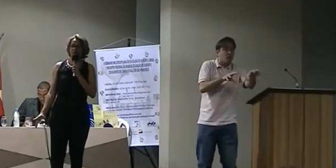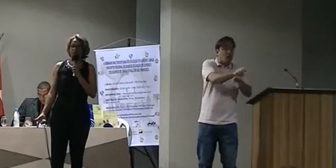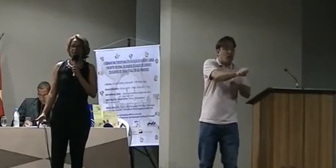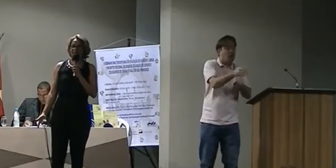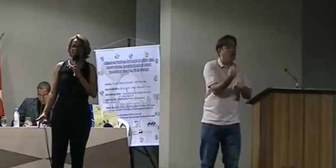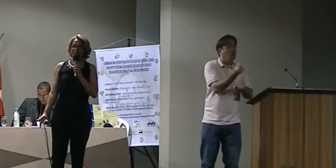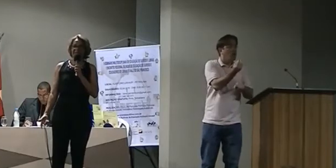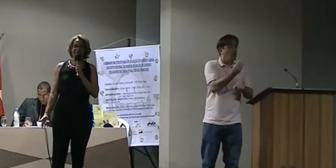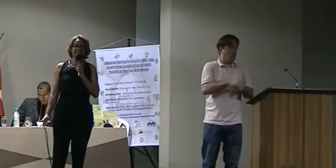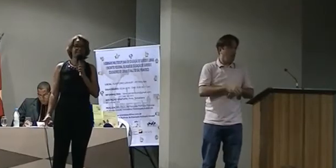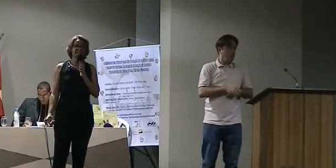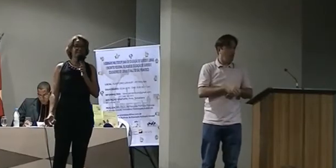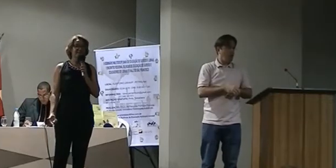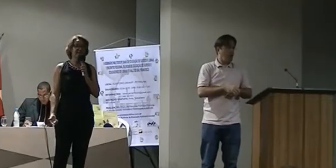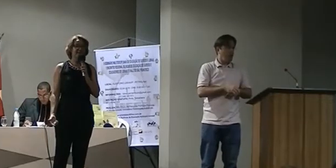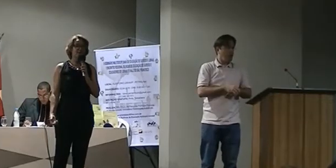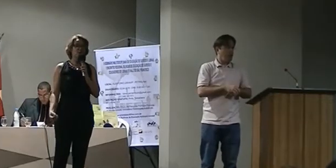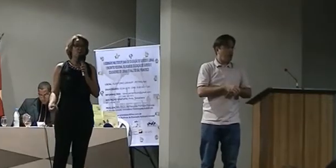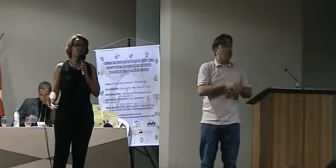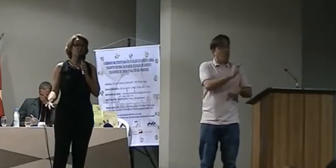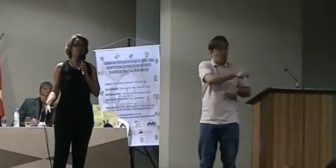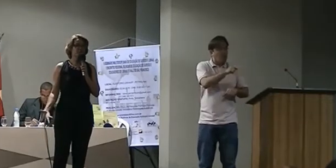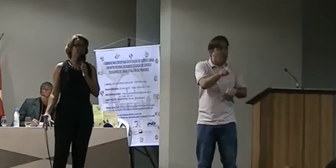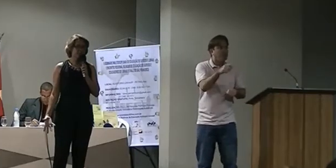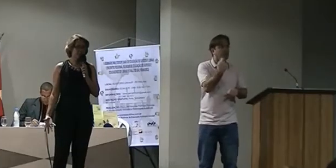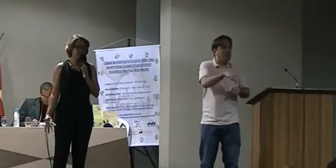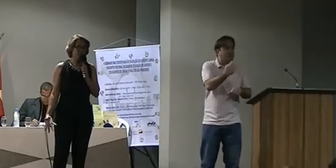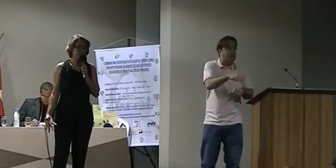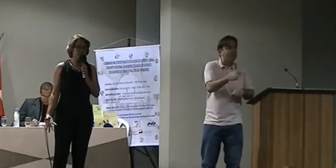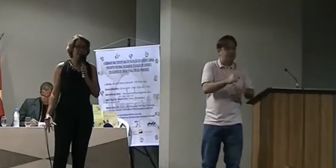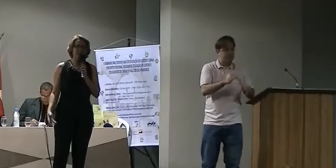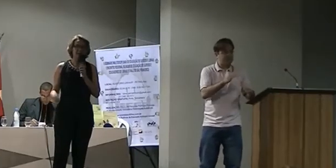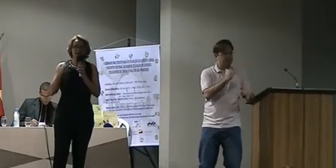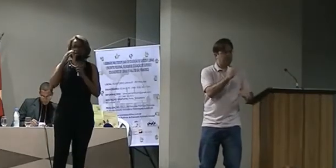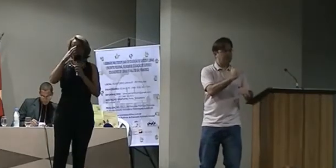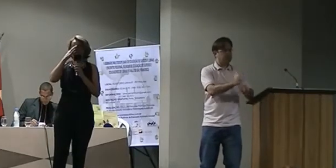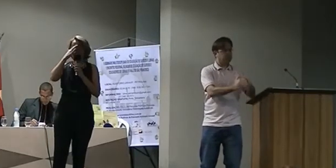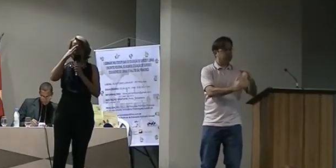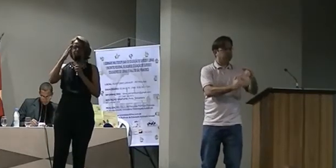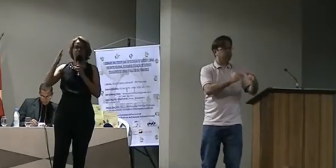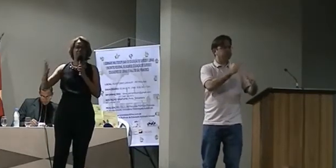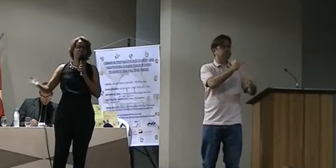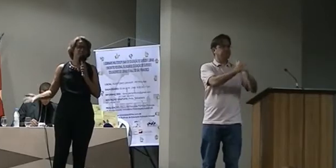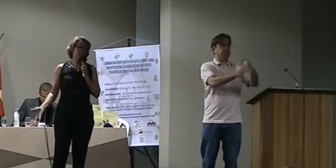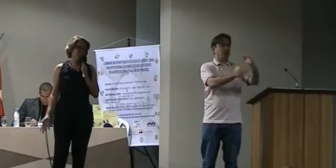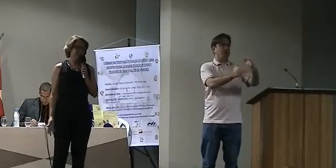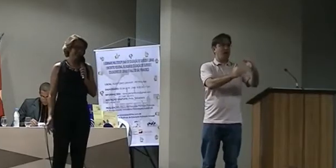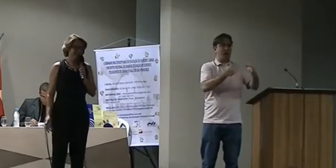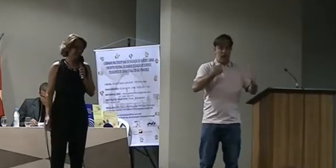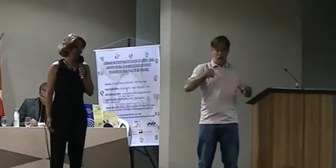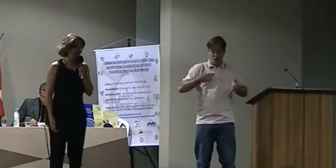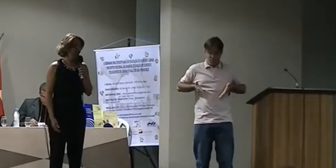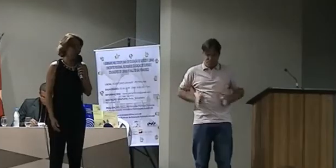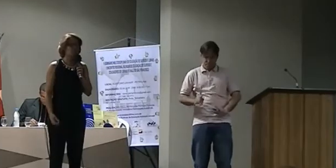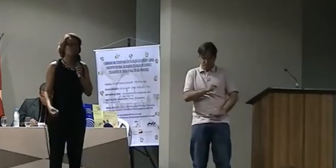de se constituir professor. Ninguém nasce professor. Nós nos